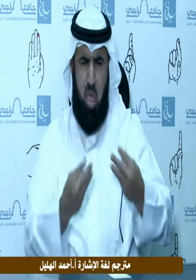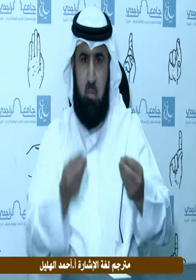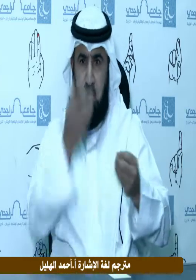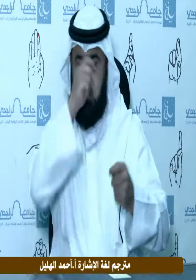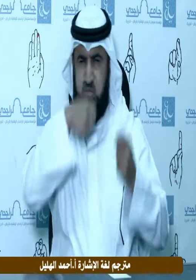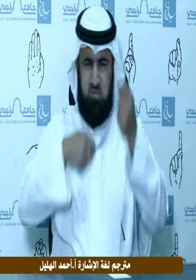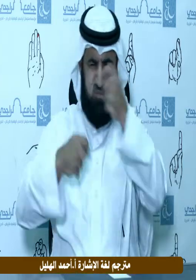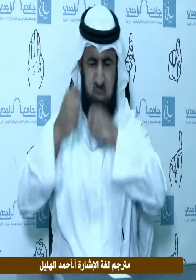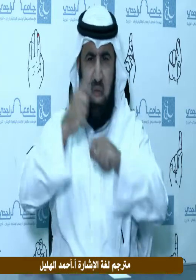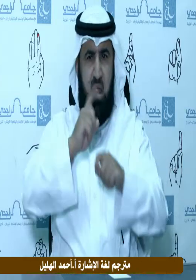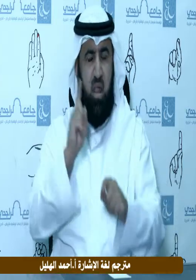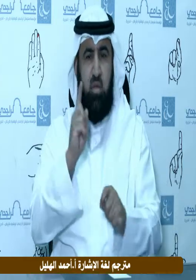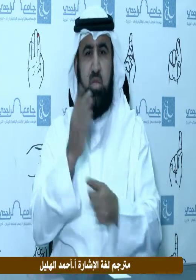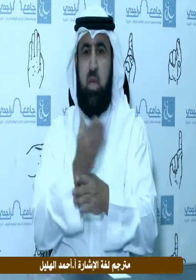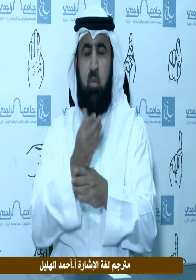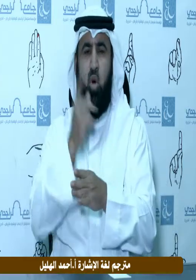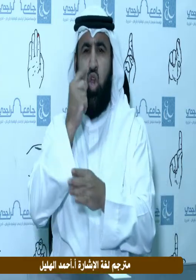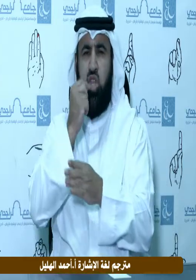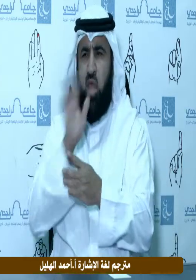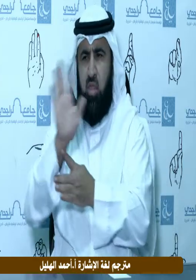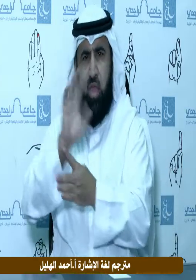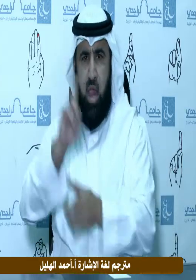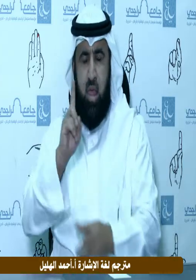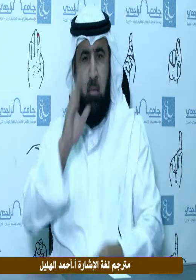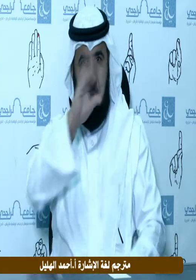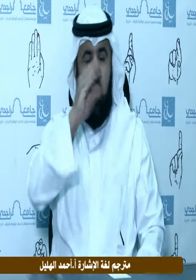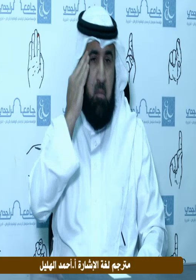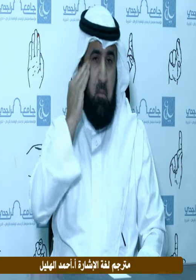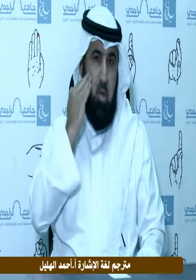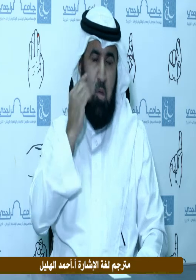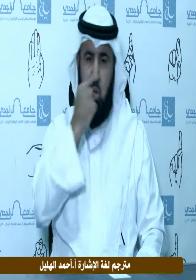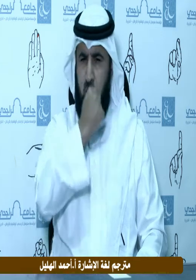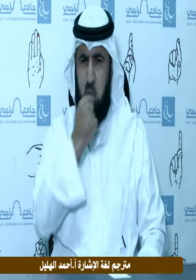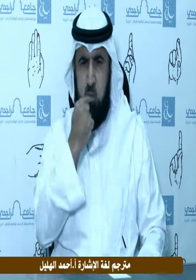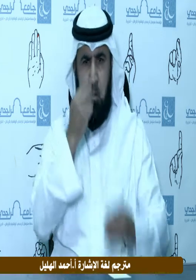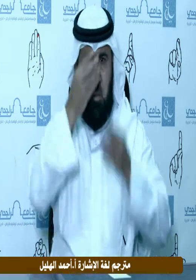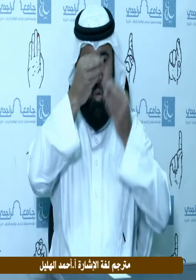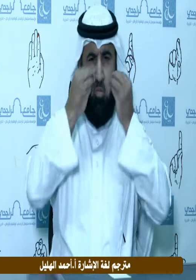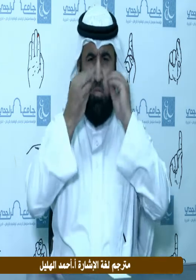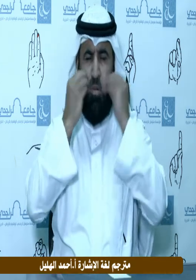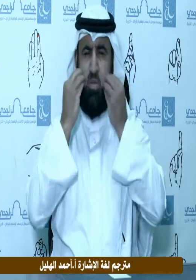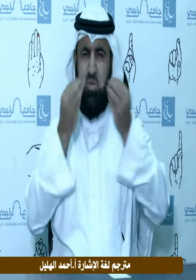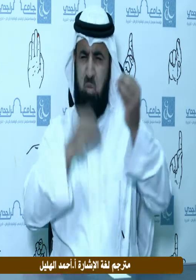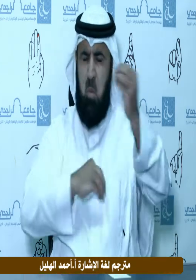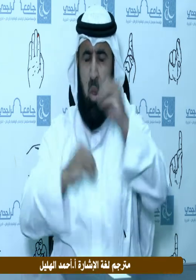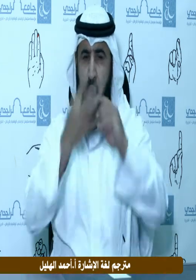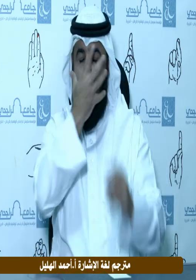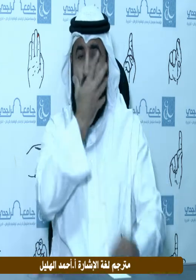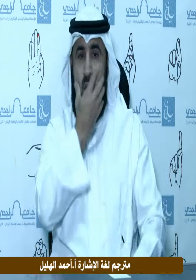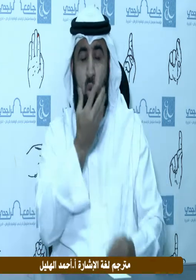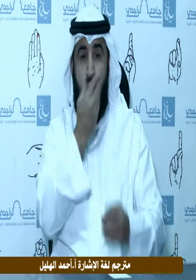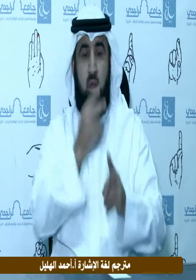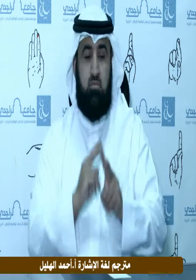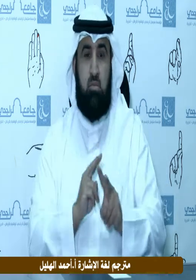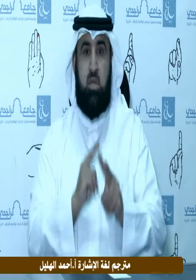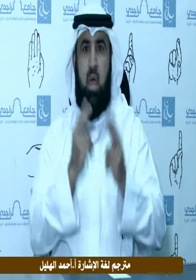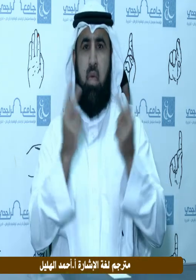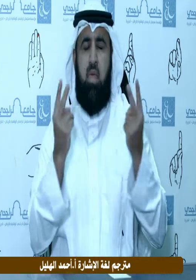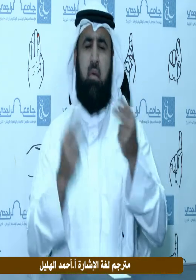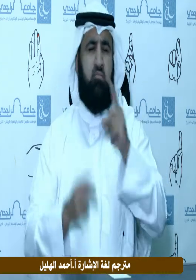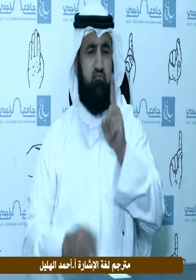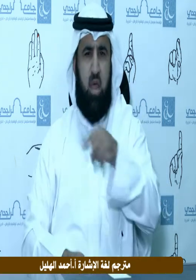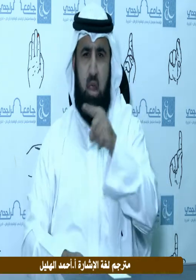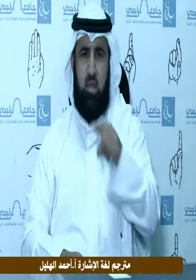بتلك المساحيق التي تضعها المرأة على وجرها بل تأتي بشيء من طبيعتها